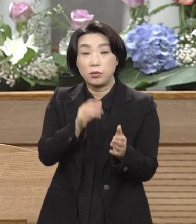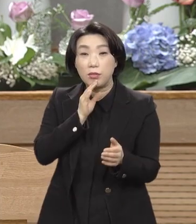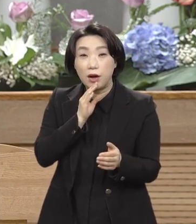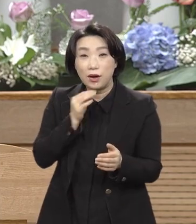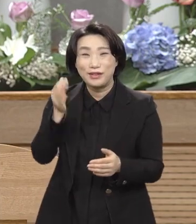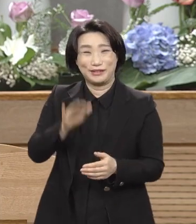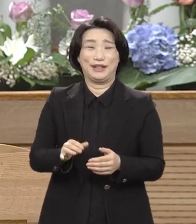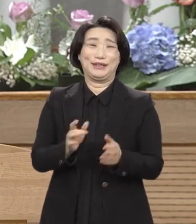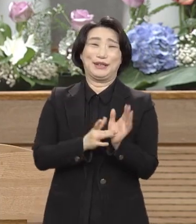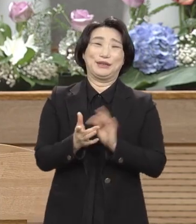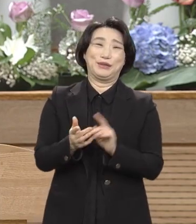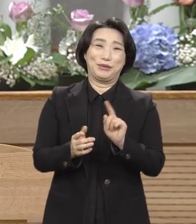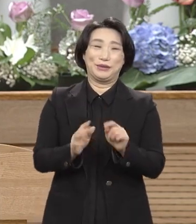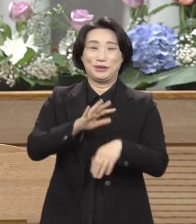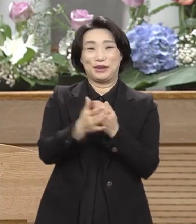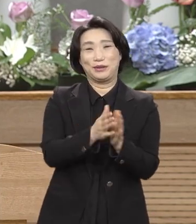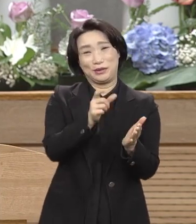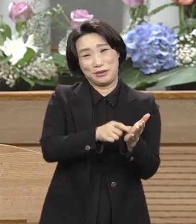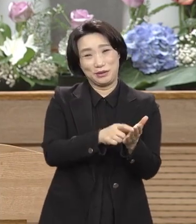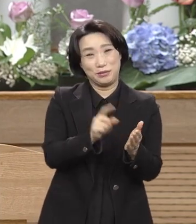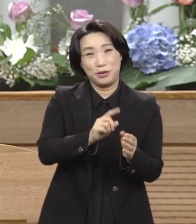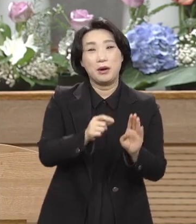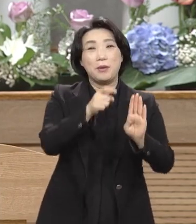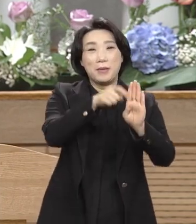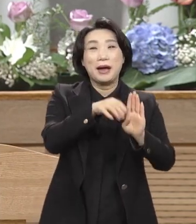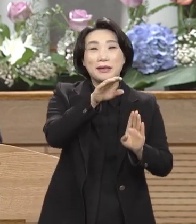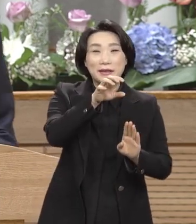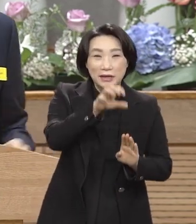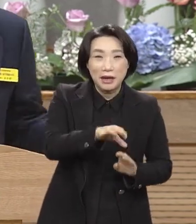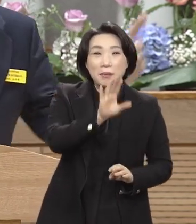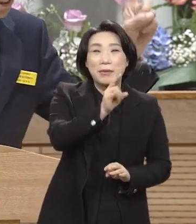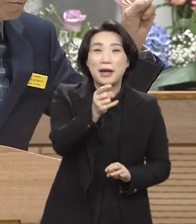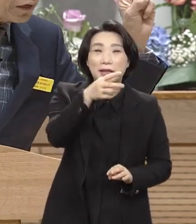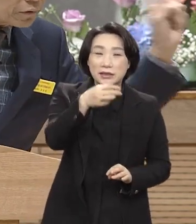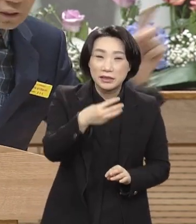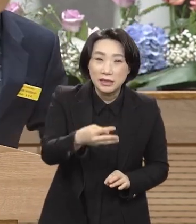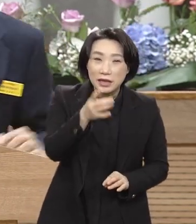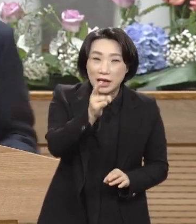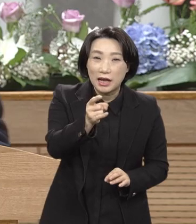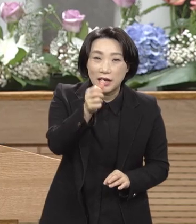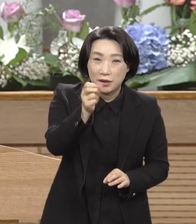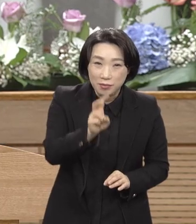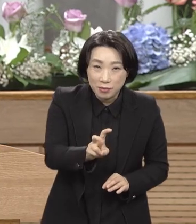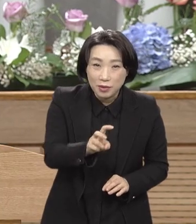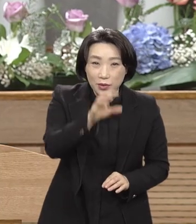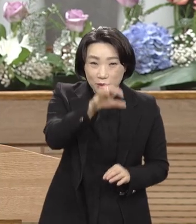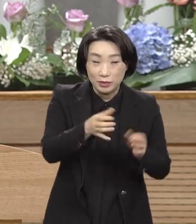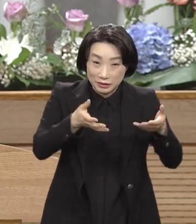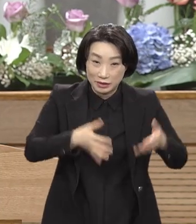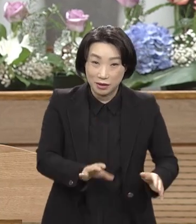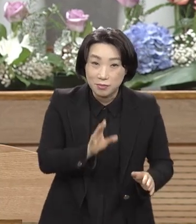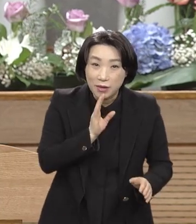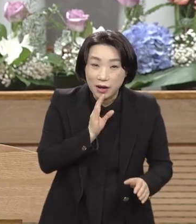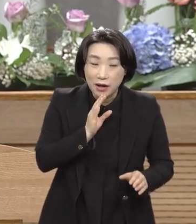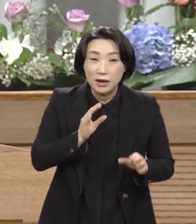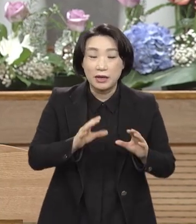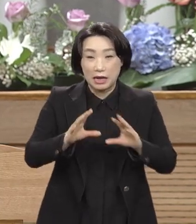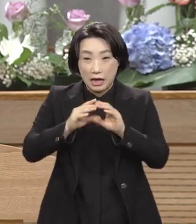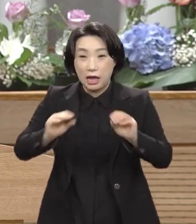그대로 베들레엠에 태어났소. 에그베스 살다가 예수 죽이려는 헤롯이 죽은 다음에